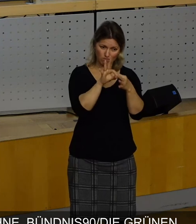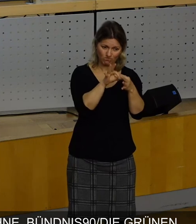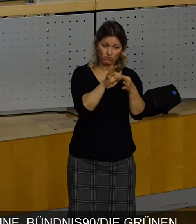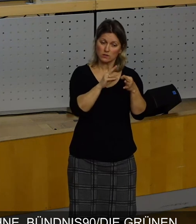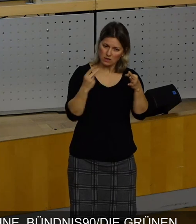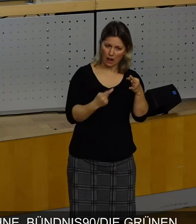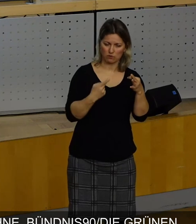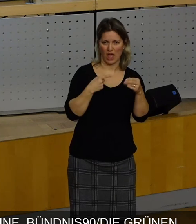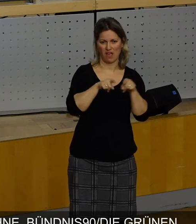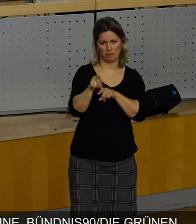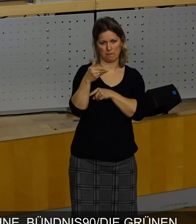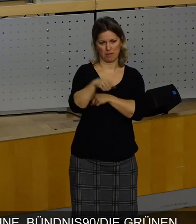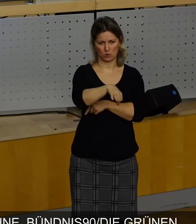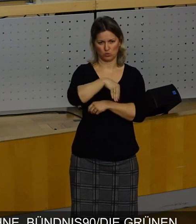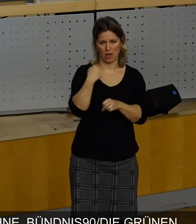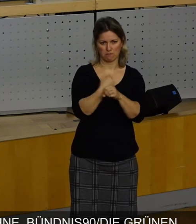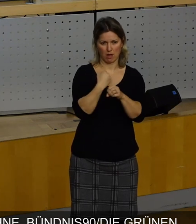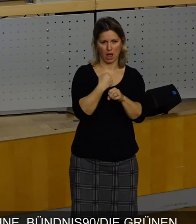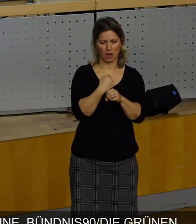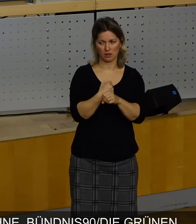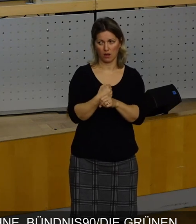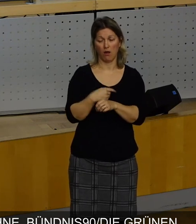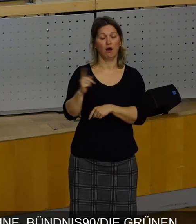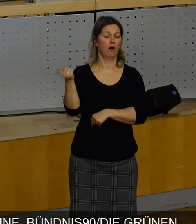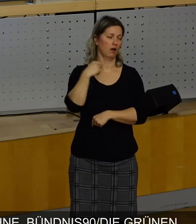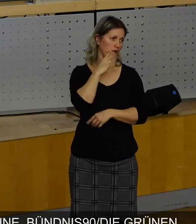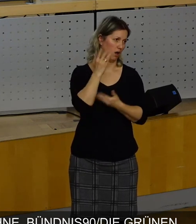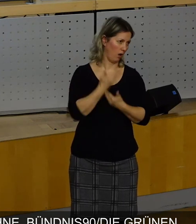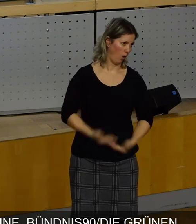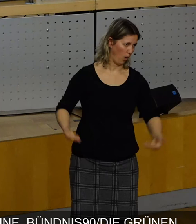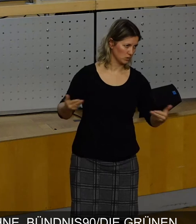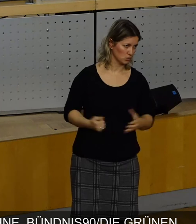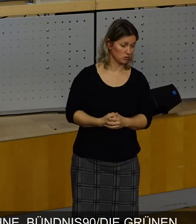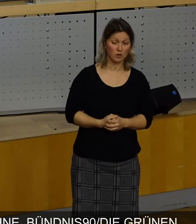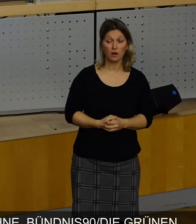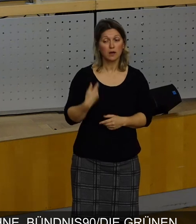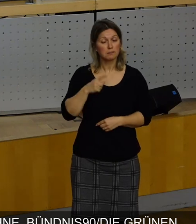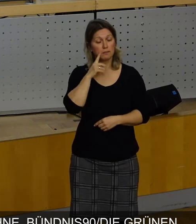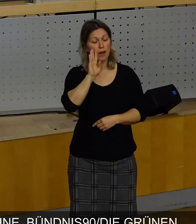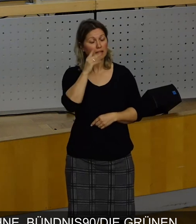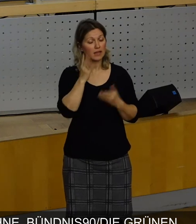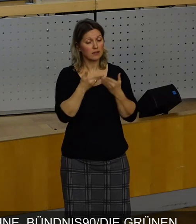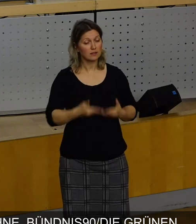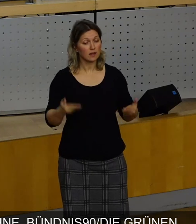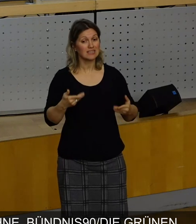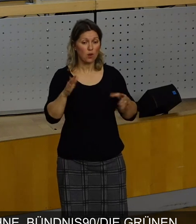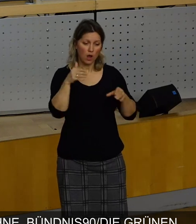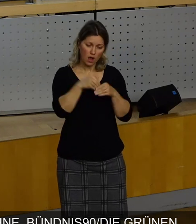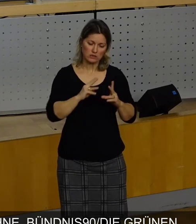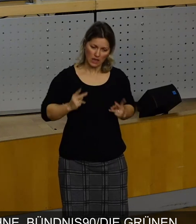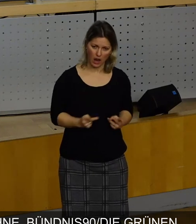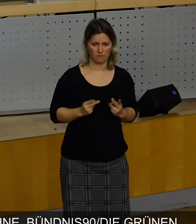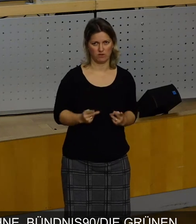selbstverständlich zusammenzuarbeiten, wenn wir genau das hinkriegen, dass wir sagen, ja, da bin ich nicht großzügig, das halte ich für eine Selbstverständlichkeit, denn